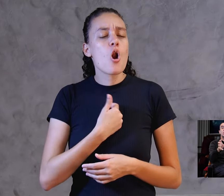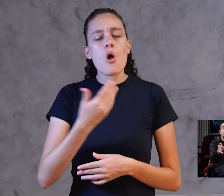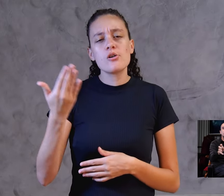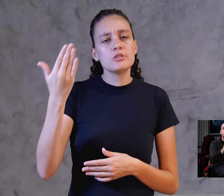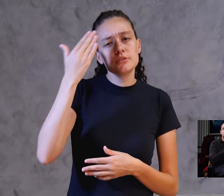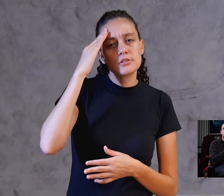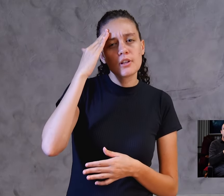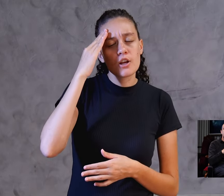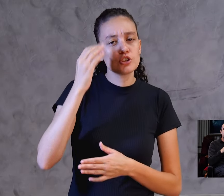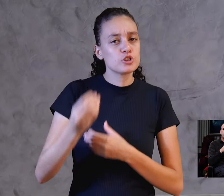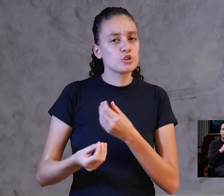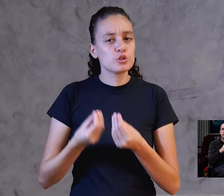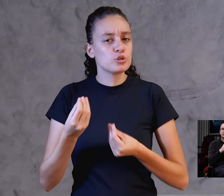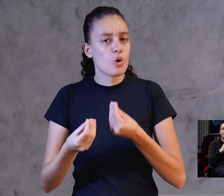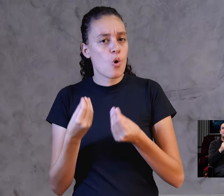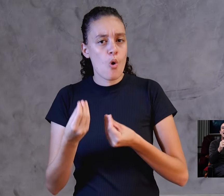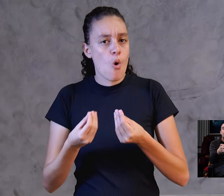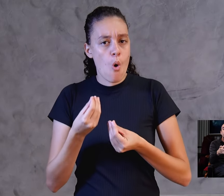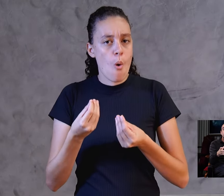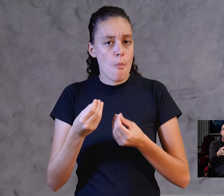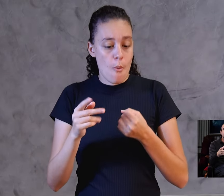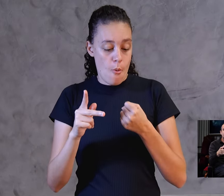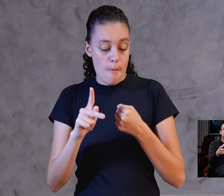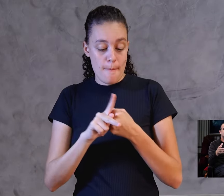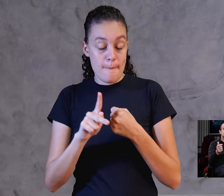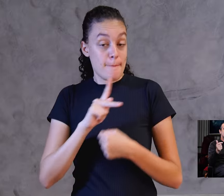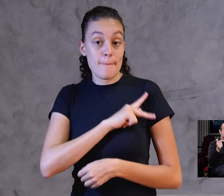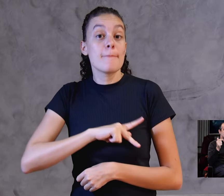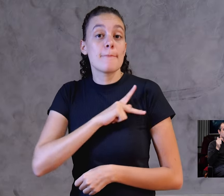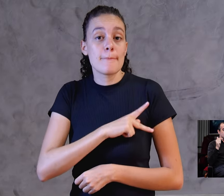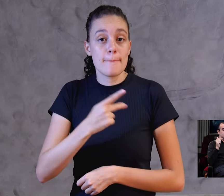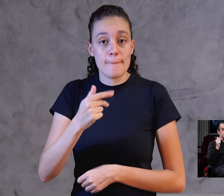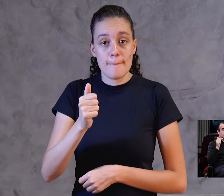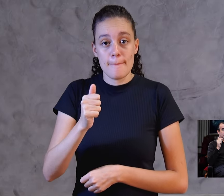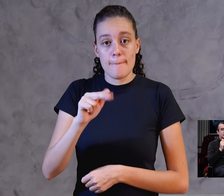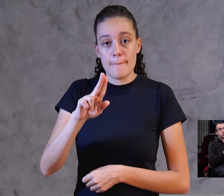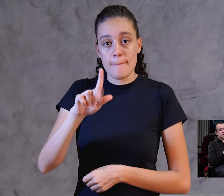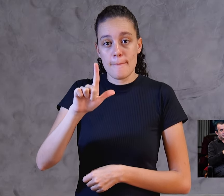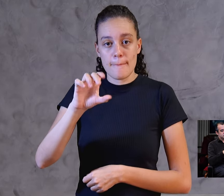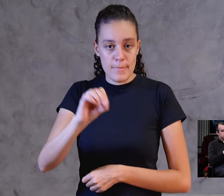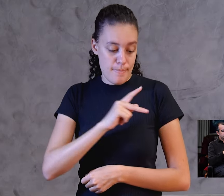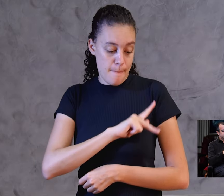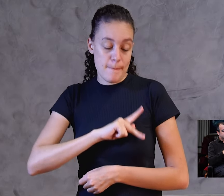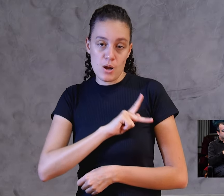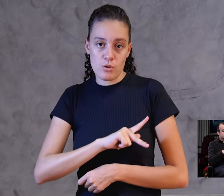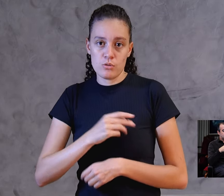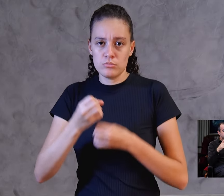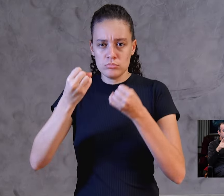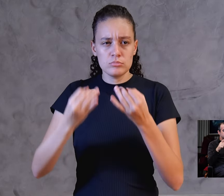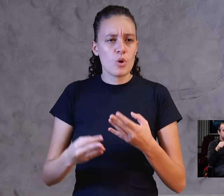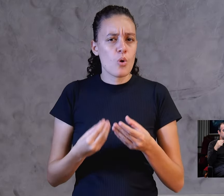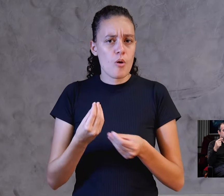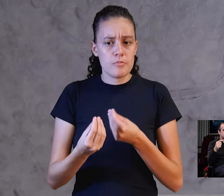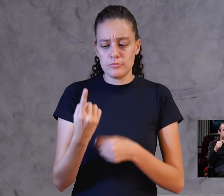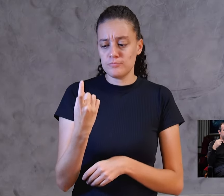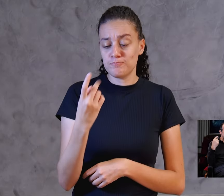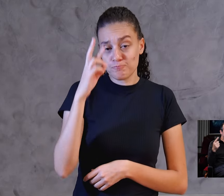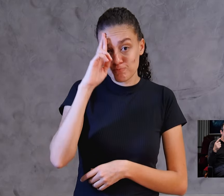olhos do profeta Paulo, a explicação. Ele disse, há um só Senhor, uma só fé, um só